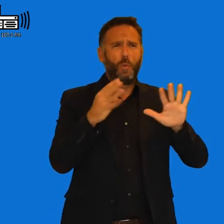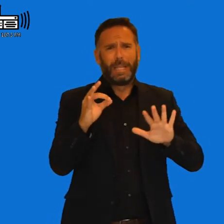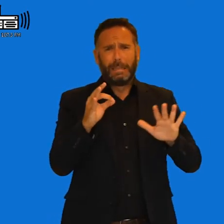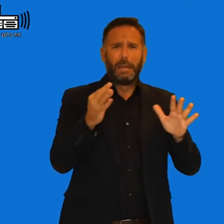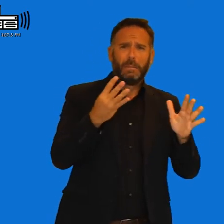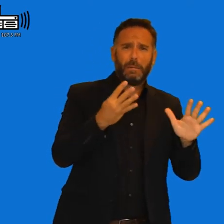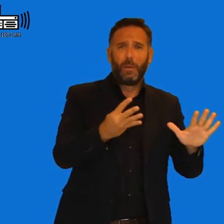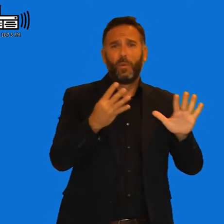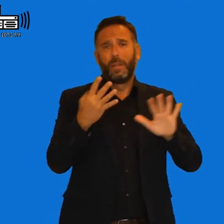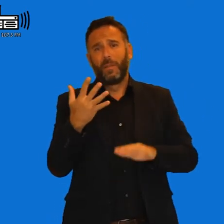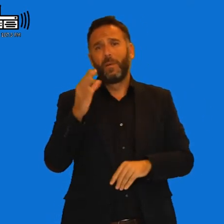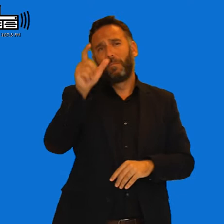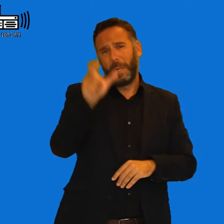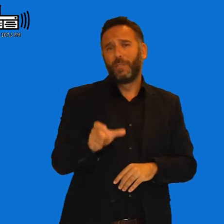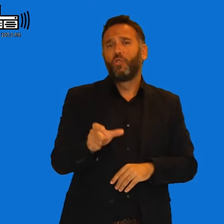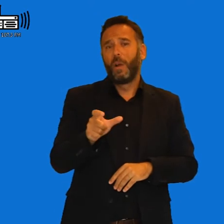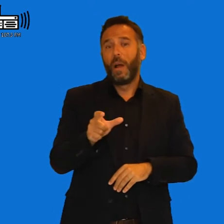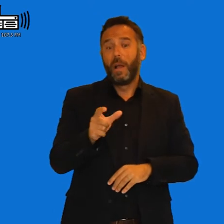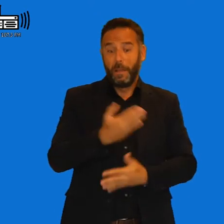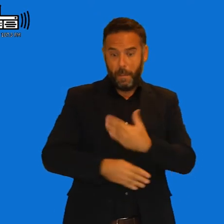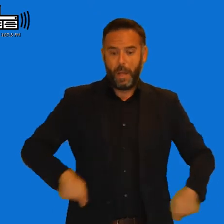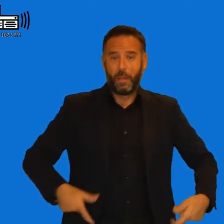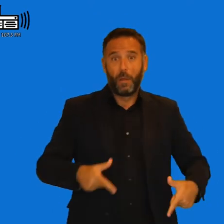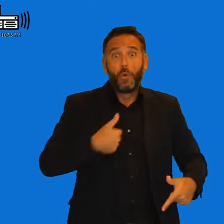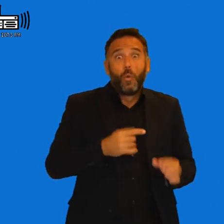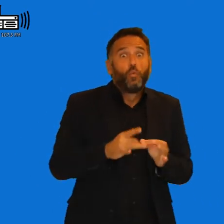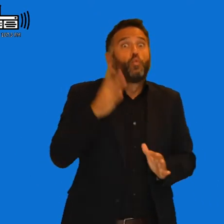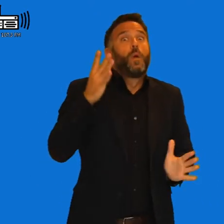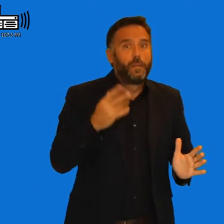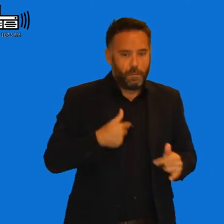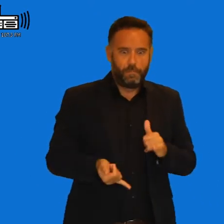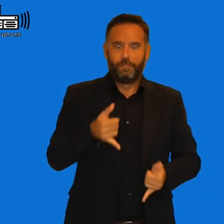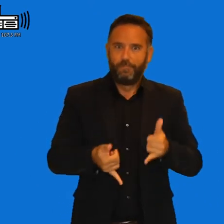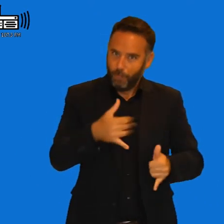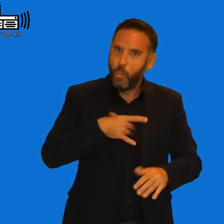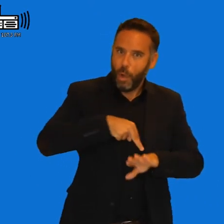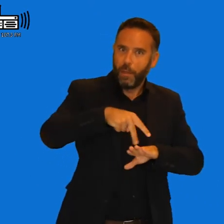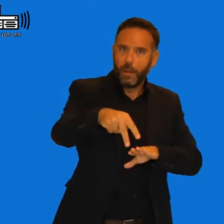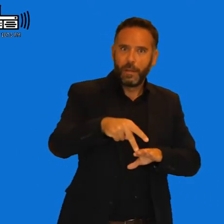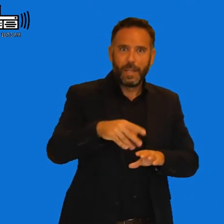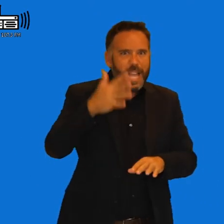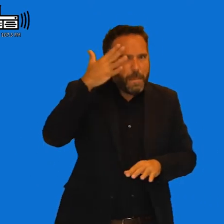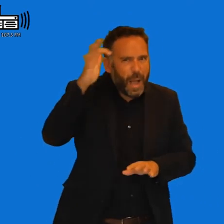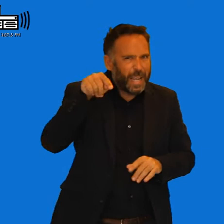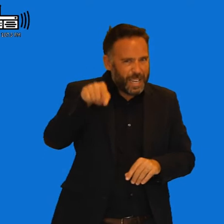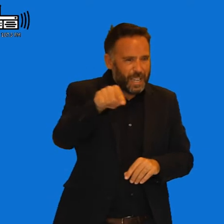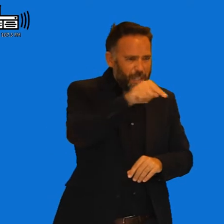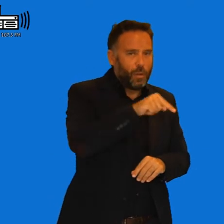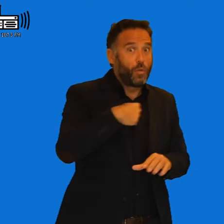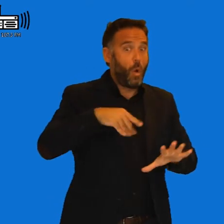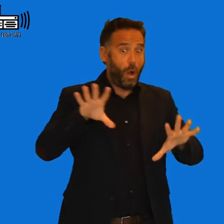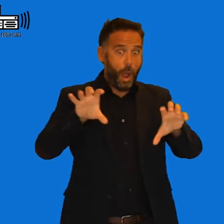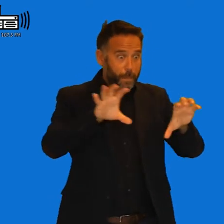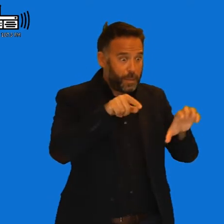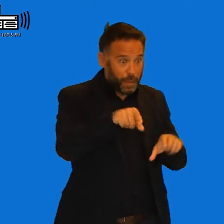con escena de bífida están en silla de ruedas. Yo, afortunadamente, tuve la suerte de no tener que estar en silla de ruedas. Ajá. Y no os podéis ni imaginar lo que yo he aprendido de